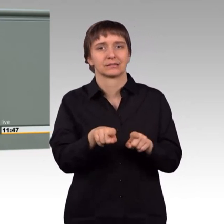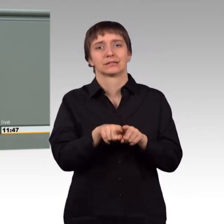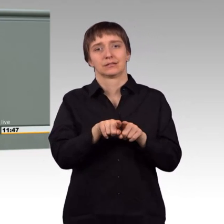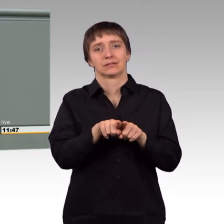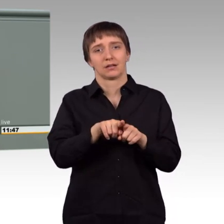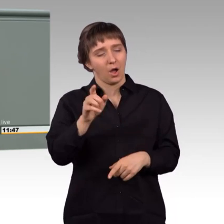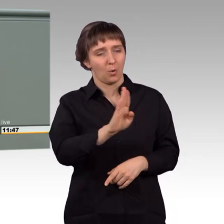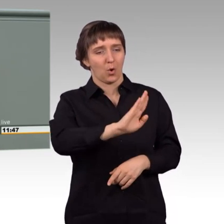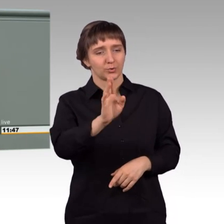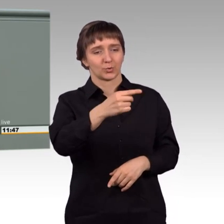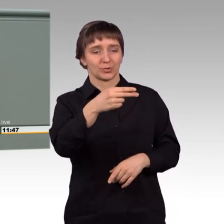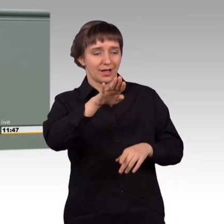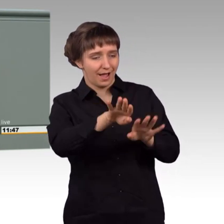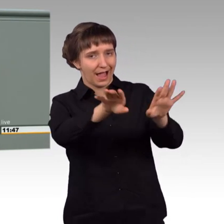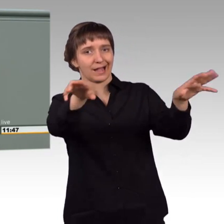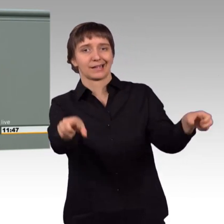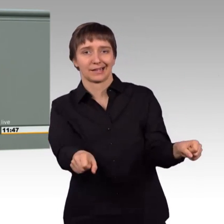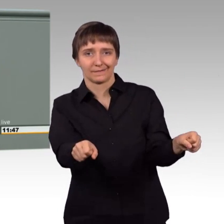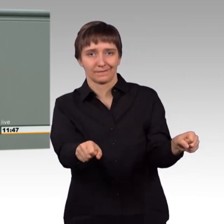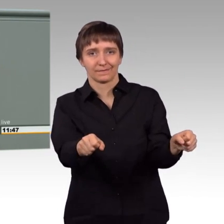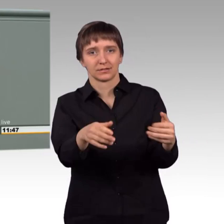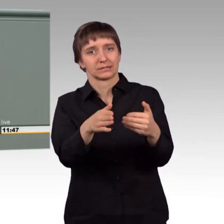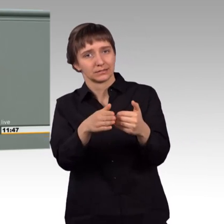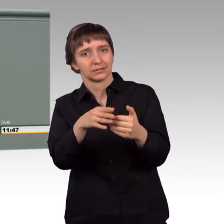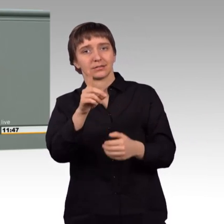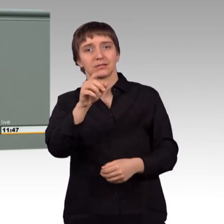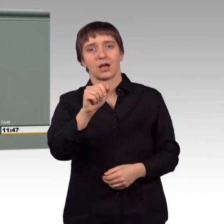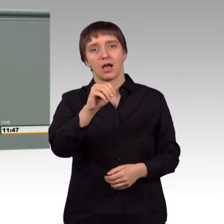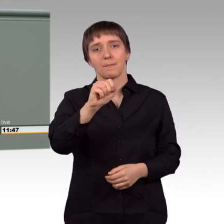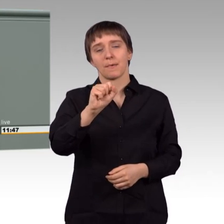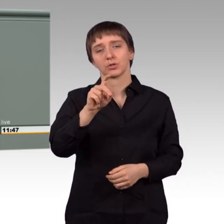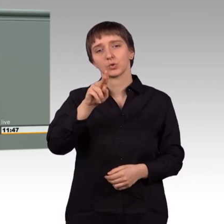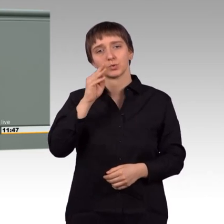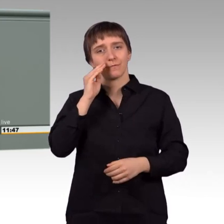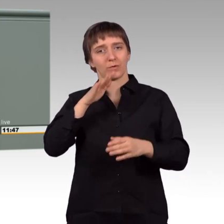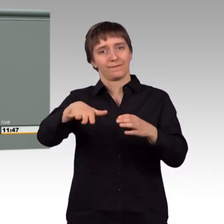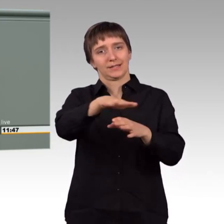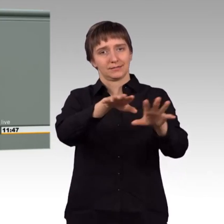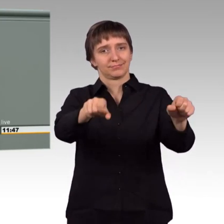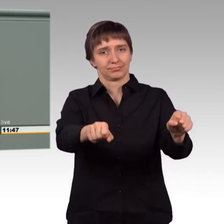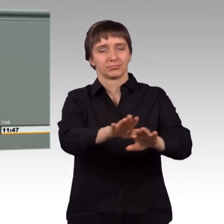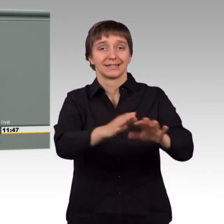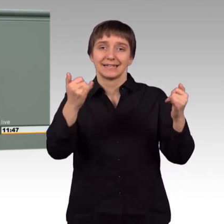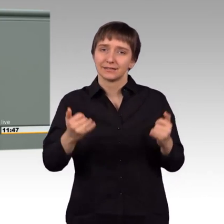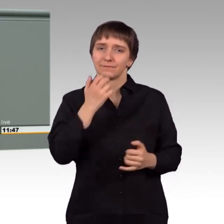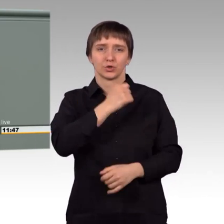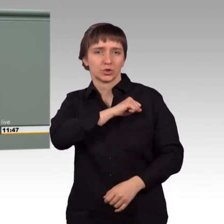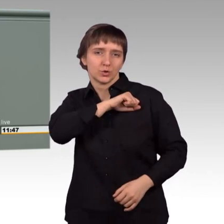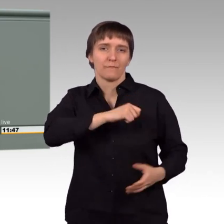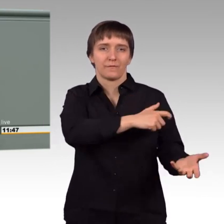-Guta auf die Wohnviertel in Damaskus. Wir wollen einen sofortigen Waffenstillstand überall, wo gebombt